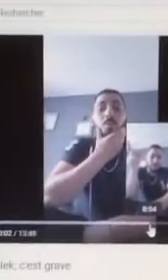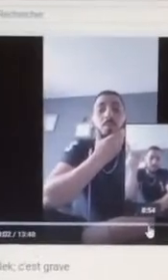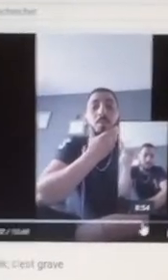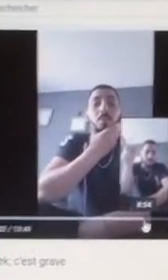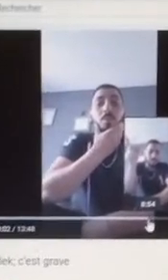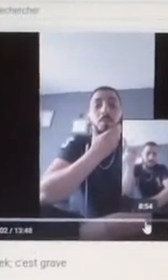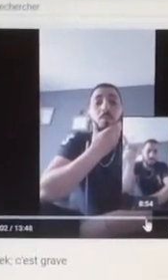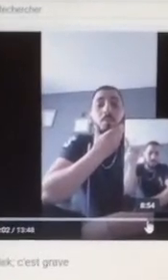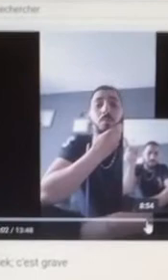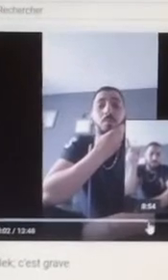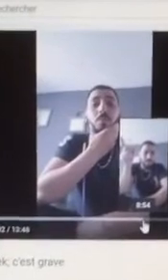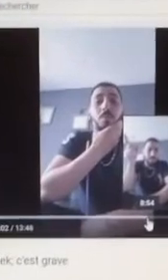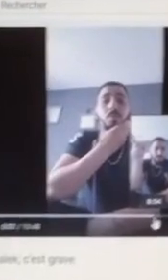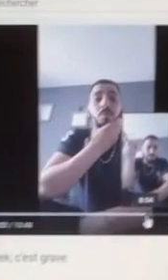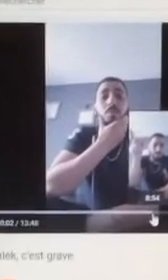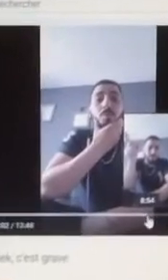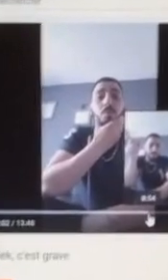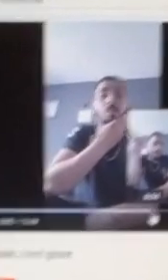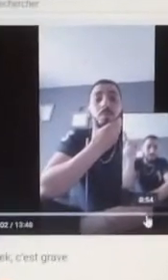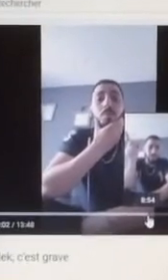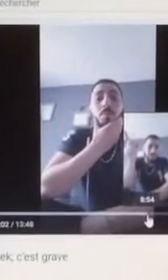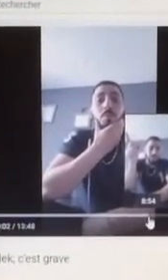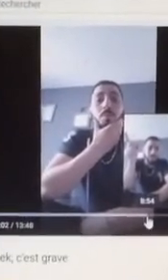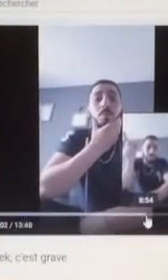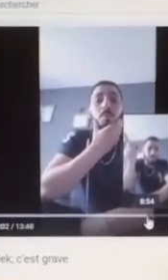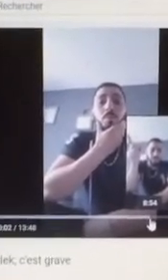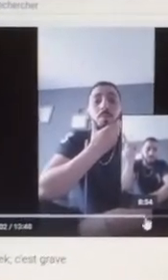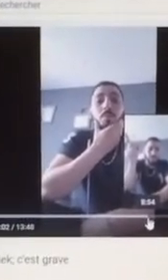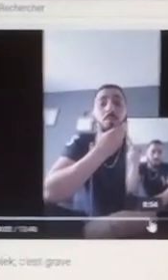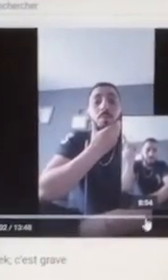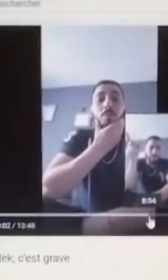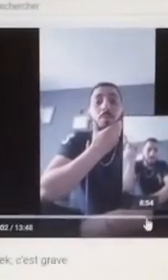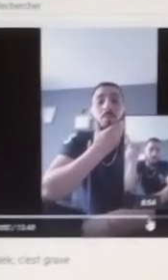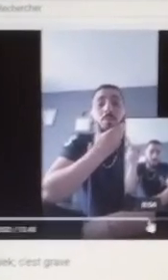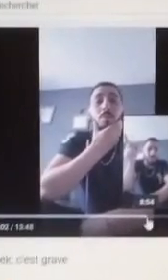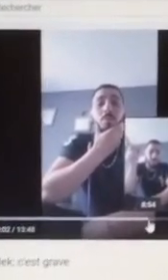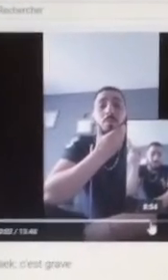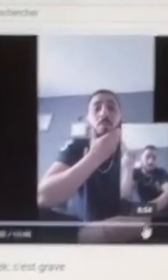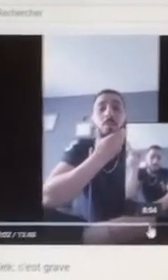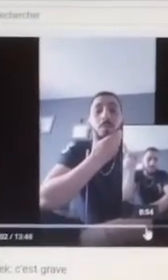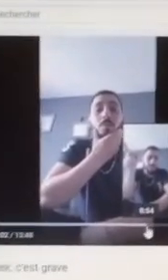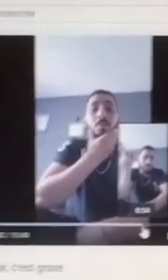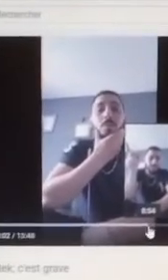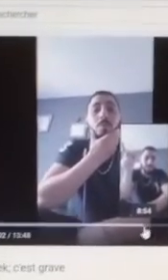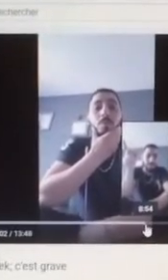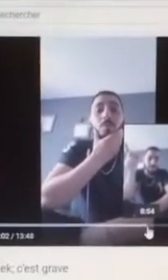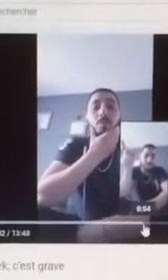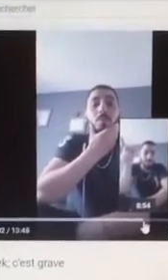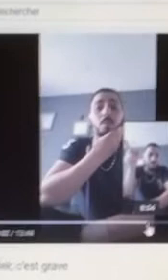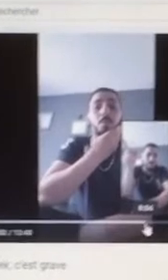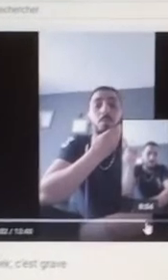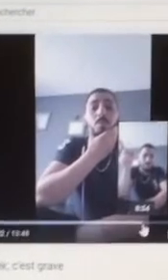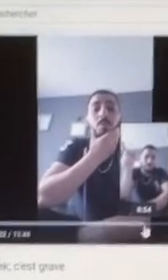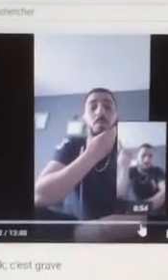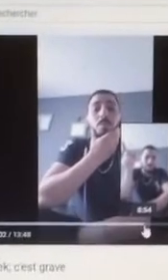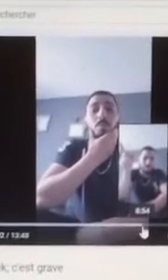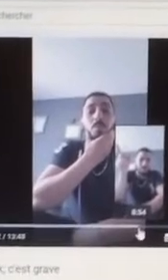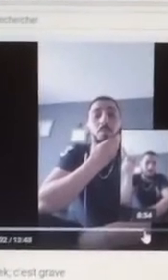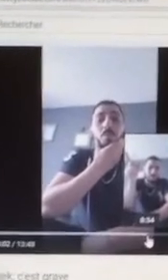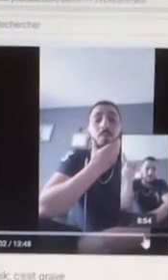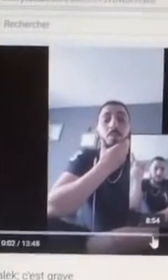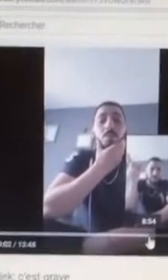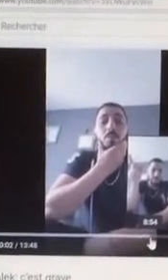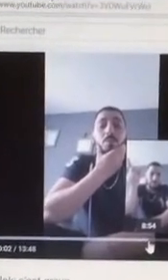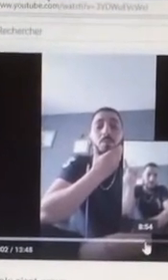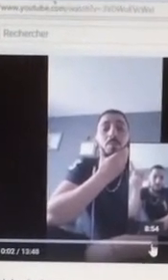Les musulmans se remettent jamais en question, les arabes se remettent jamais en question, mais c'est pas